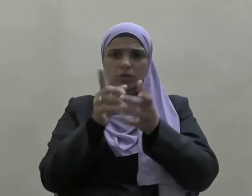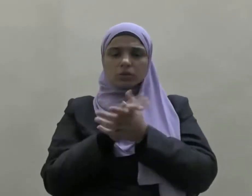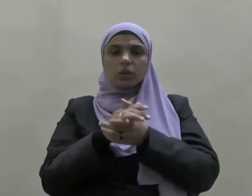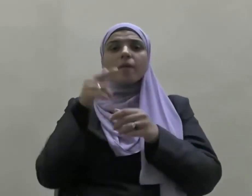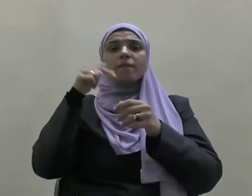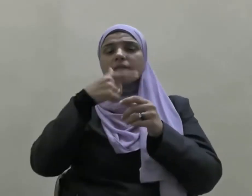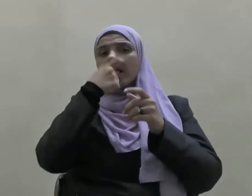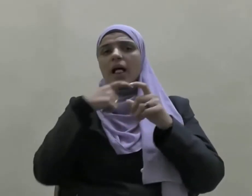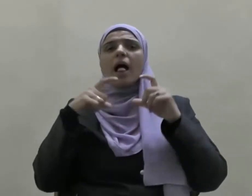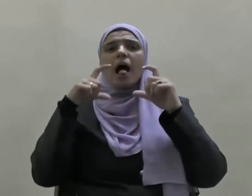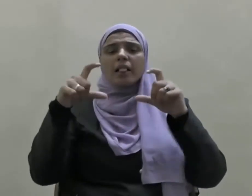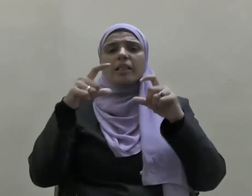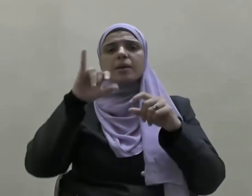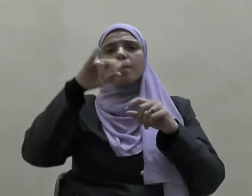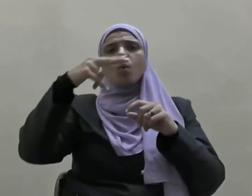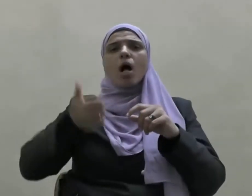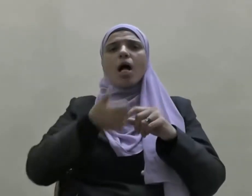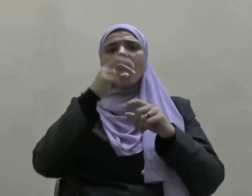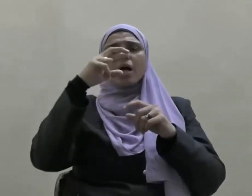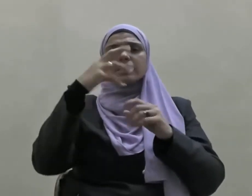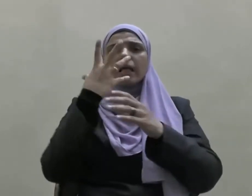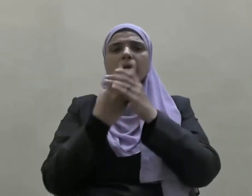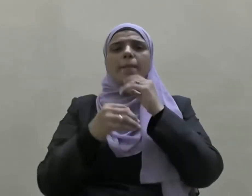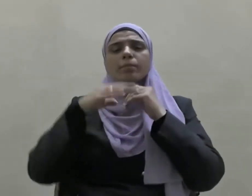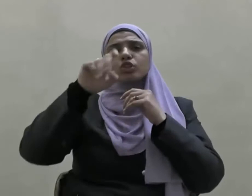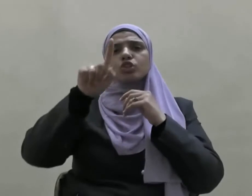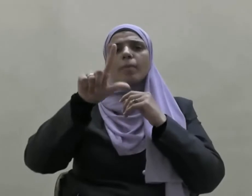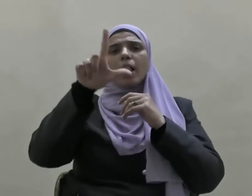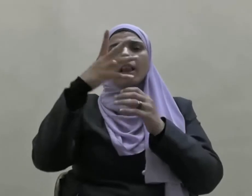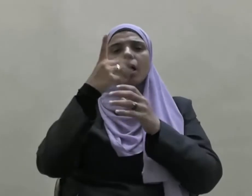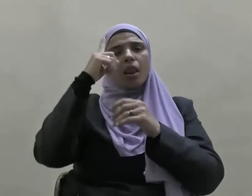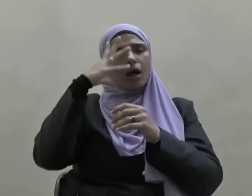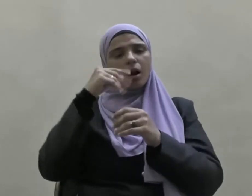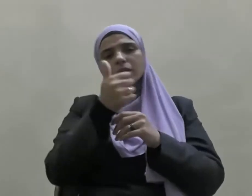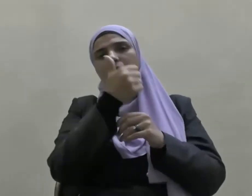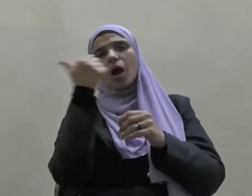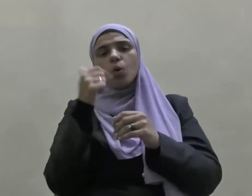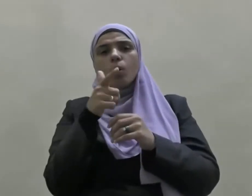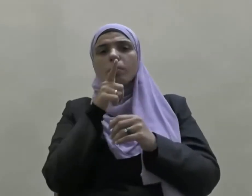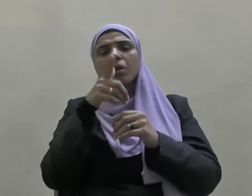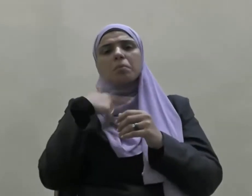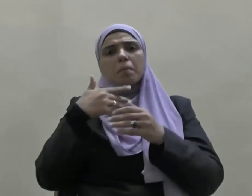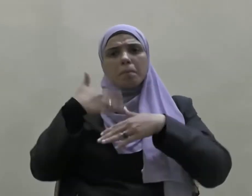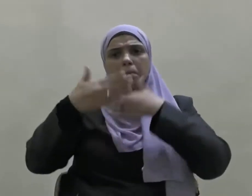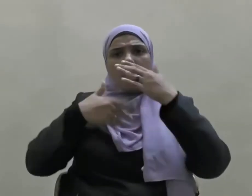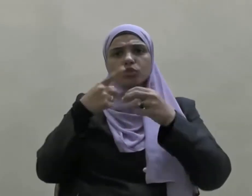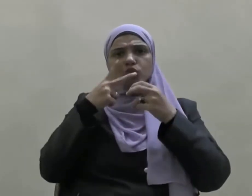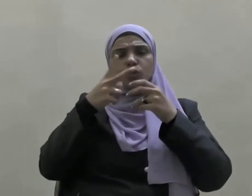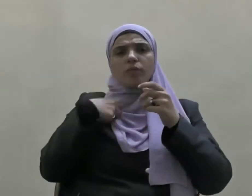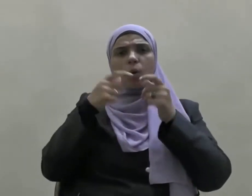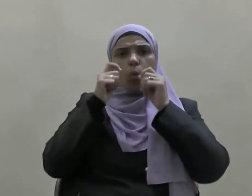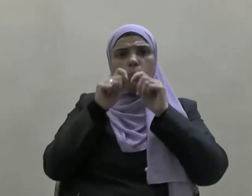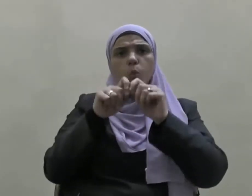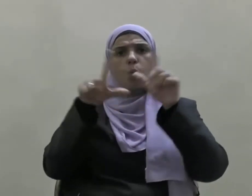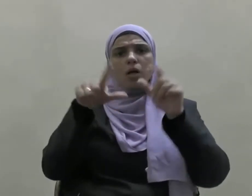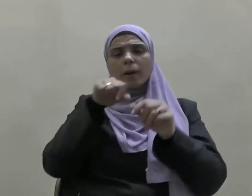وفي حديث معاذ ابن جبل رضي الله عنه بعد أن بين له النبي